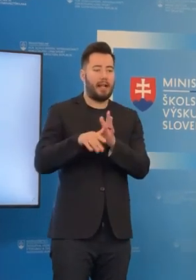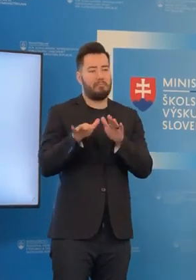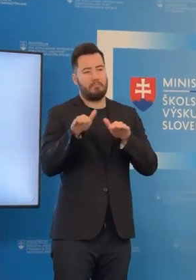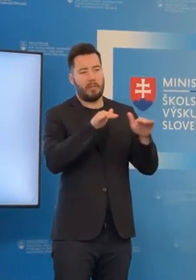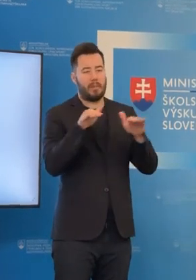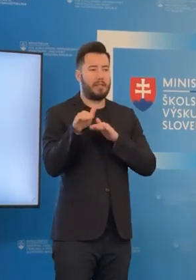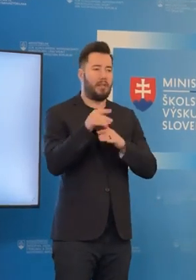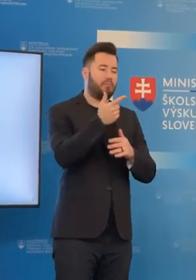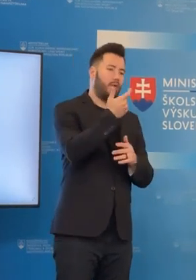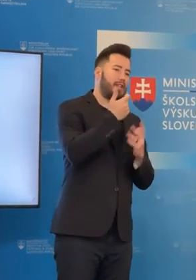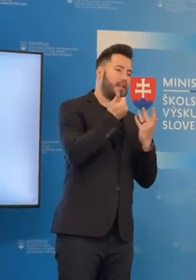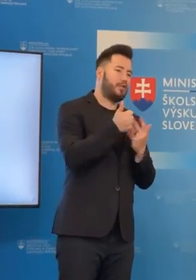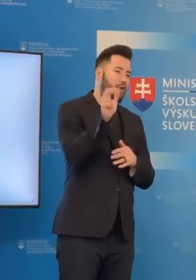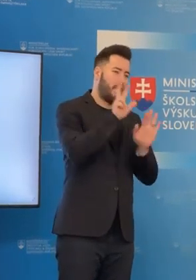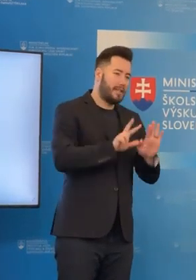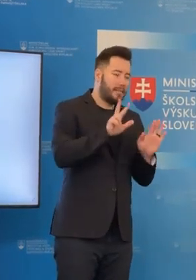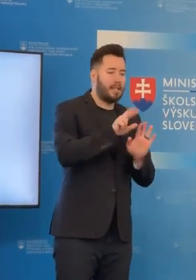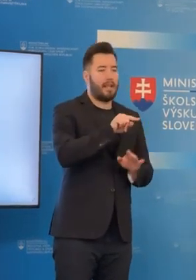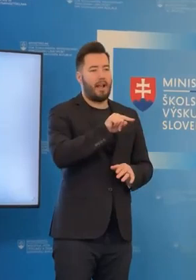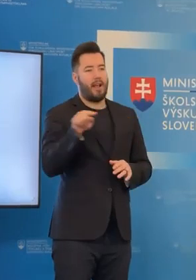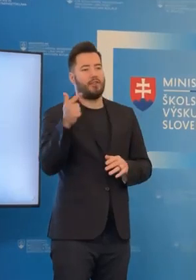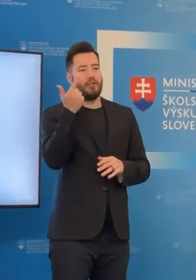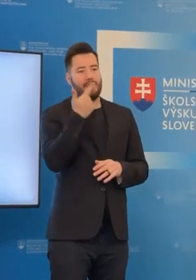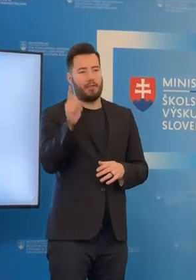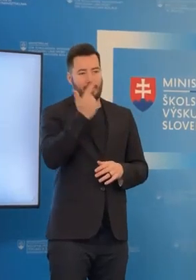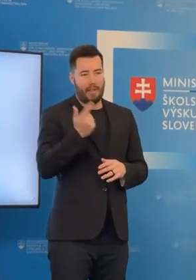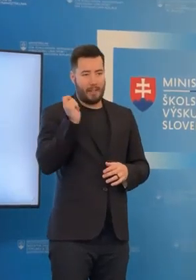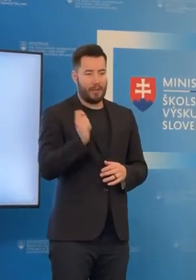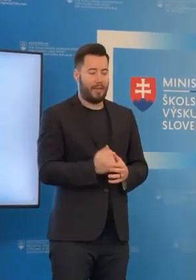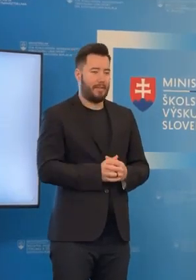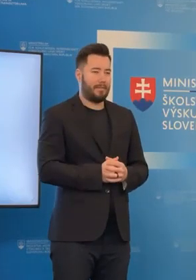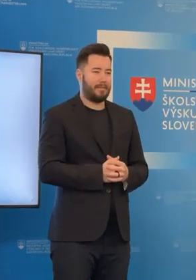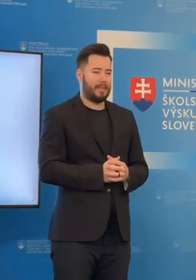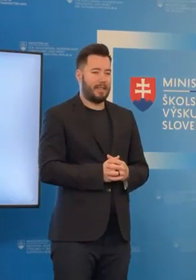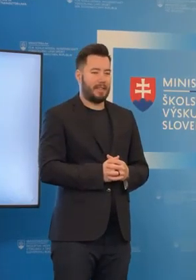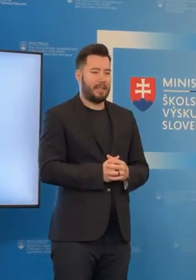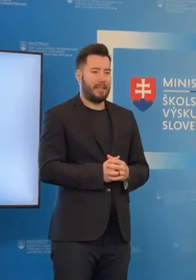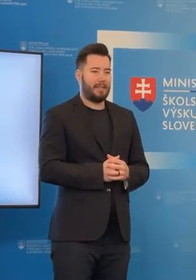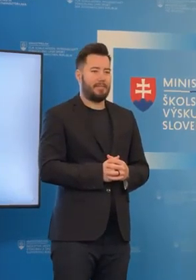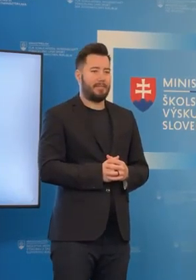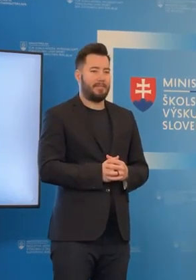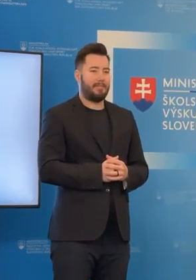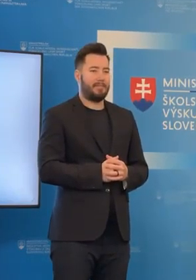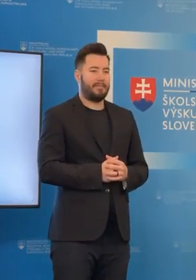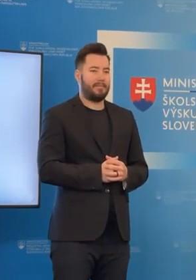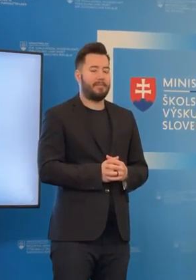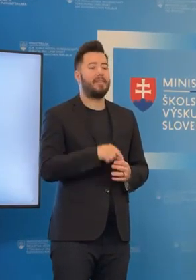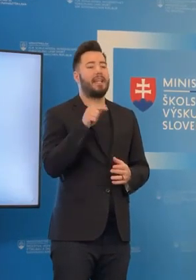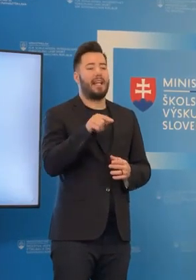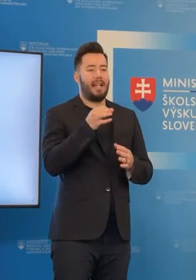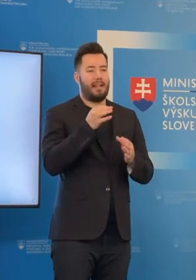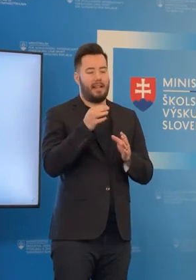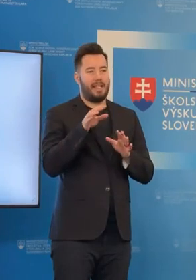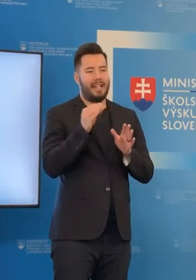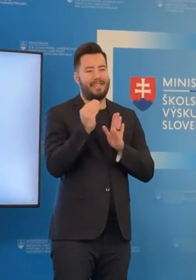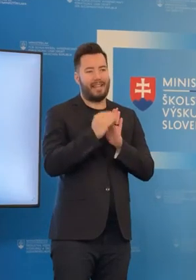od 180 do 220 žiakov. Keďže tieto dáta máme k strede